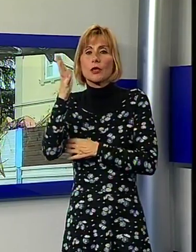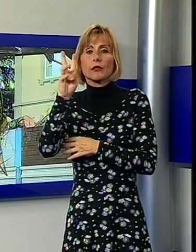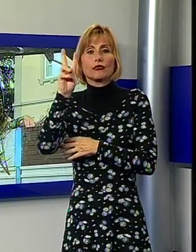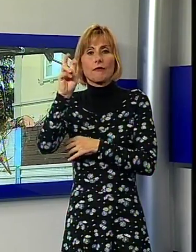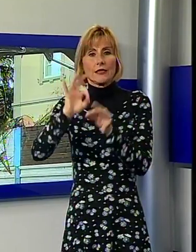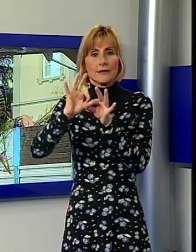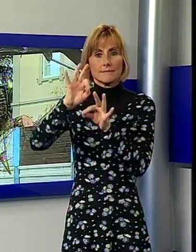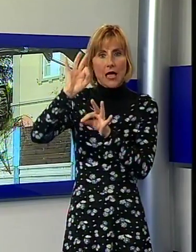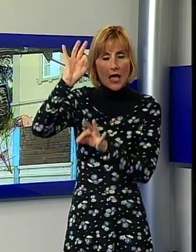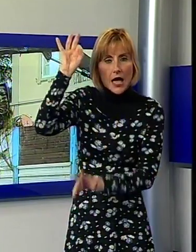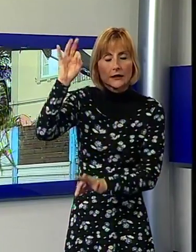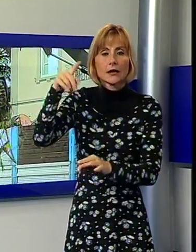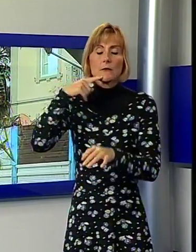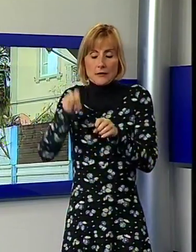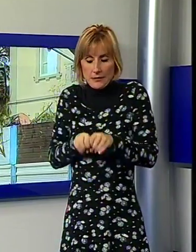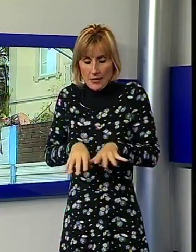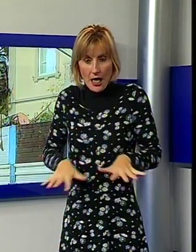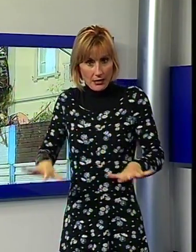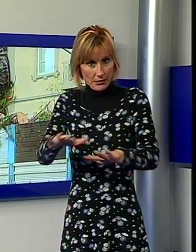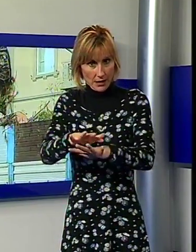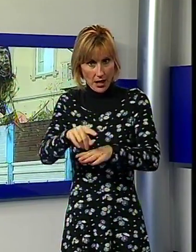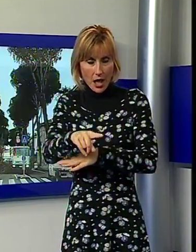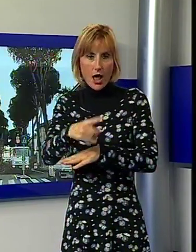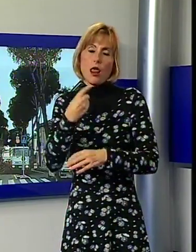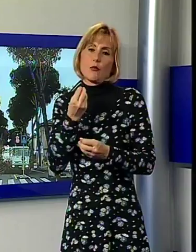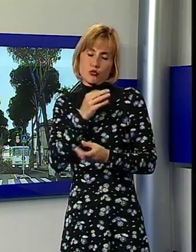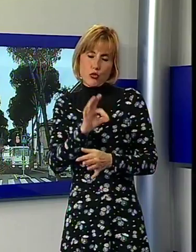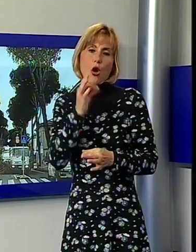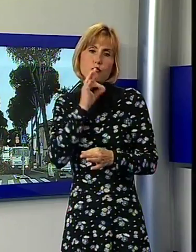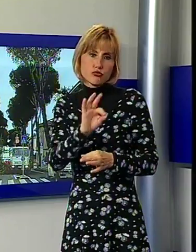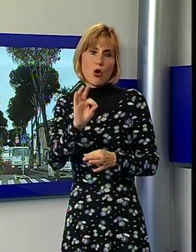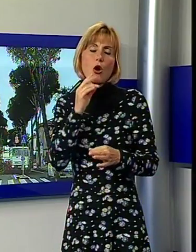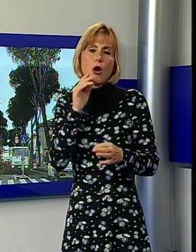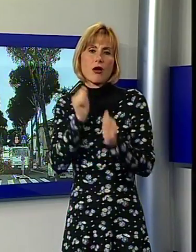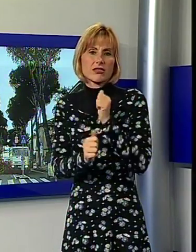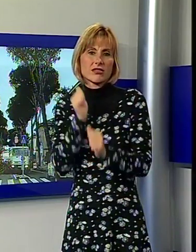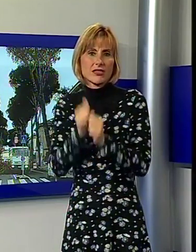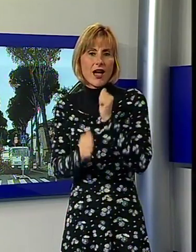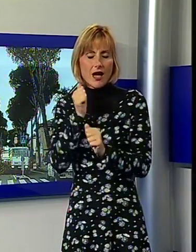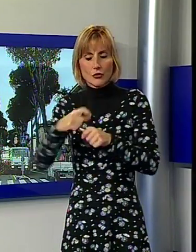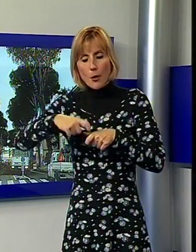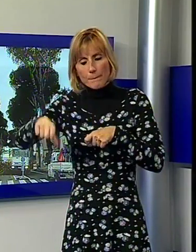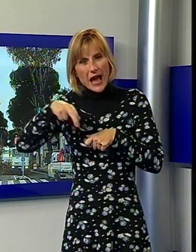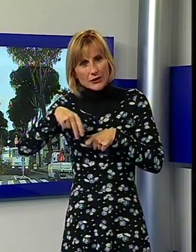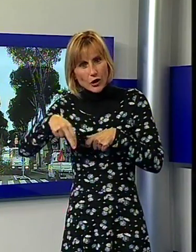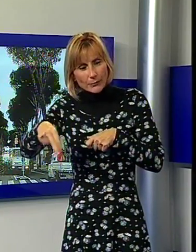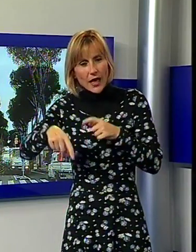e il cui apparato radicale e superficiale ha contribuito alle condizioni di degrado del marciapiede e della stessa sede